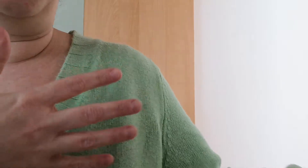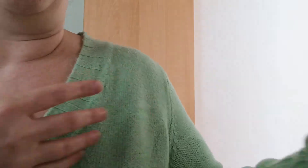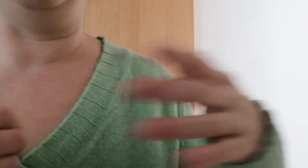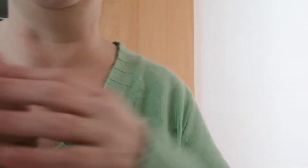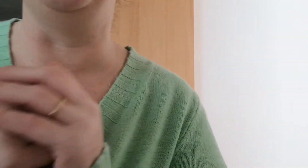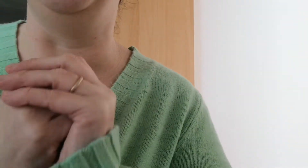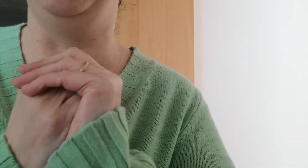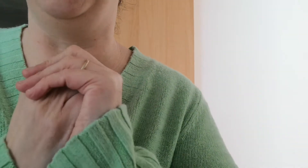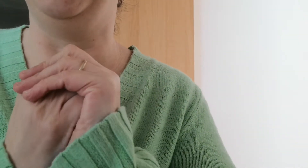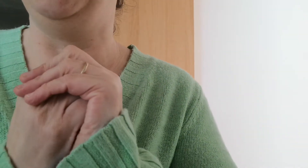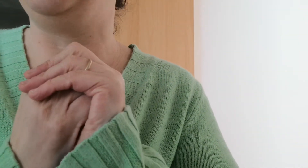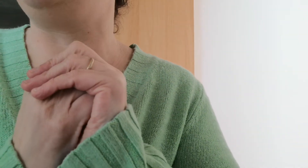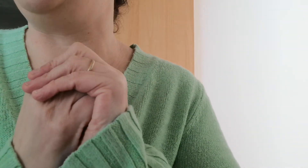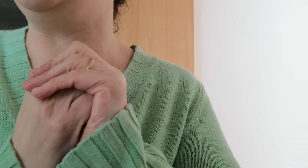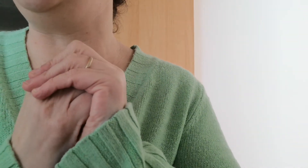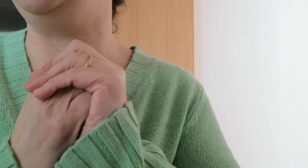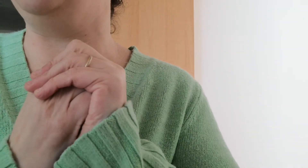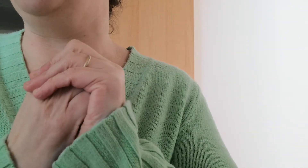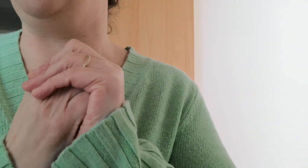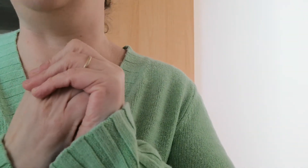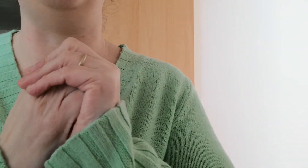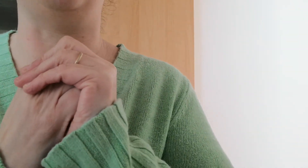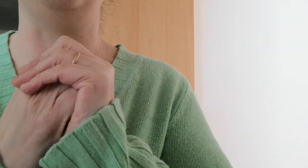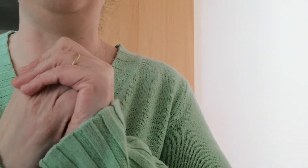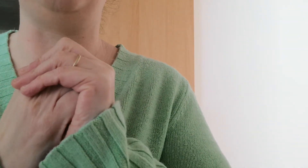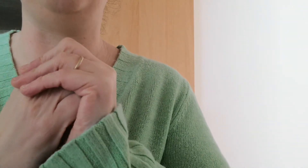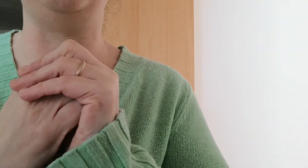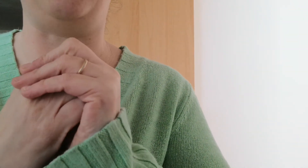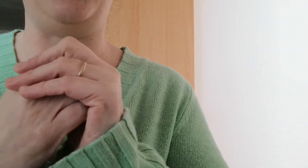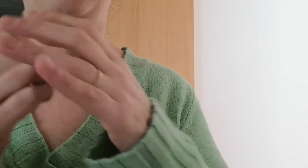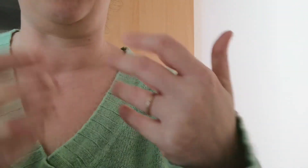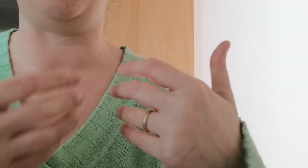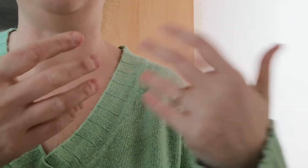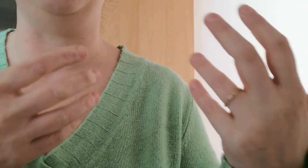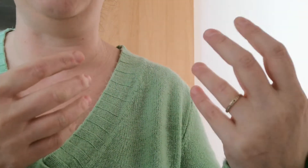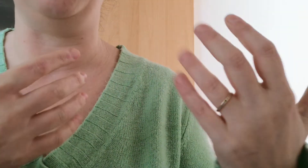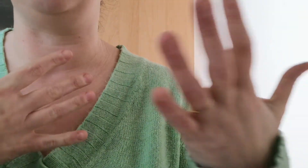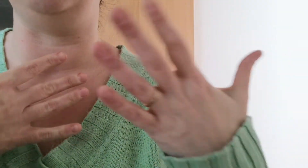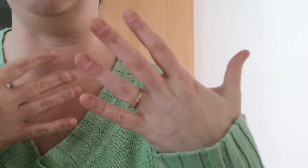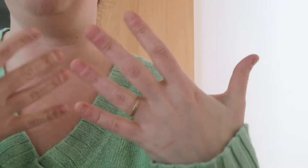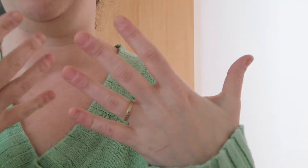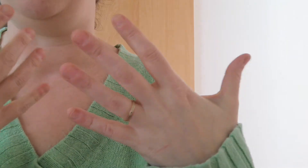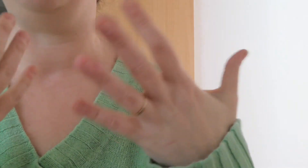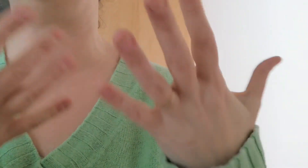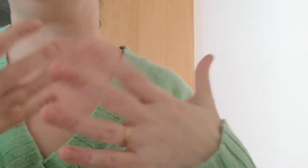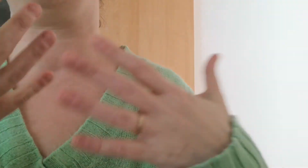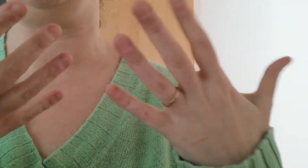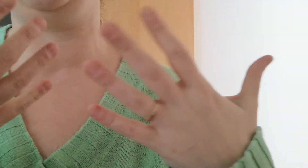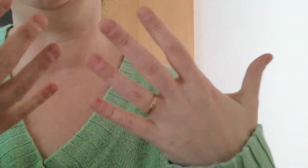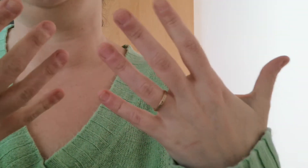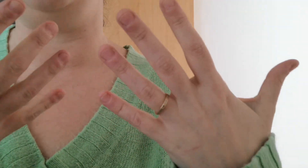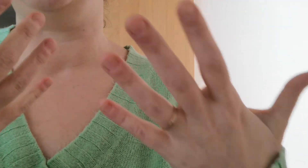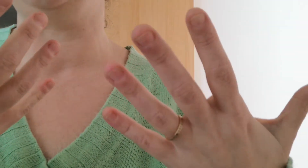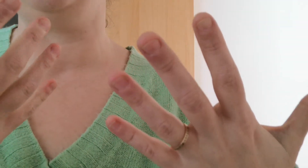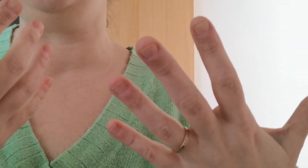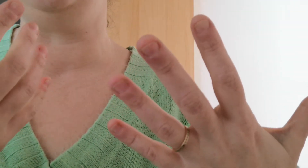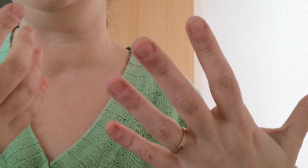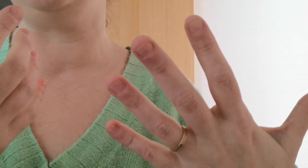ça voilà et tout en continuant nos travail à côté parce que ce n'est pas ce n pas un revenu